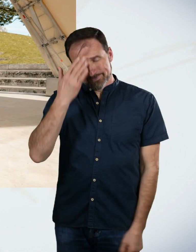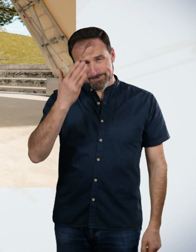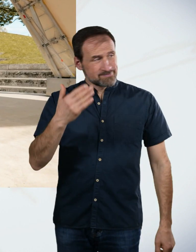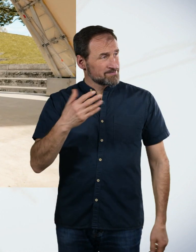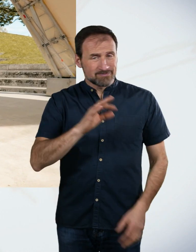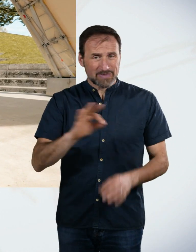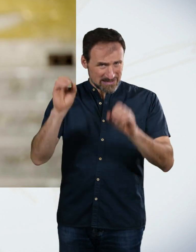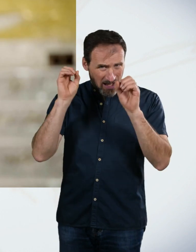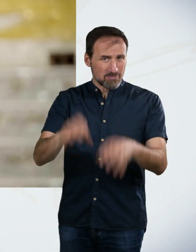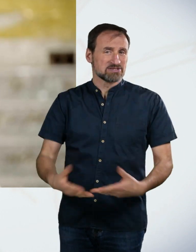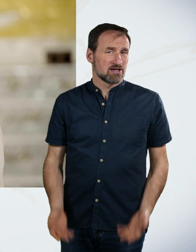Aber jetzt haben wir wenigstens was für die Kamera.